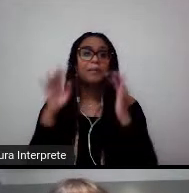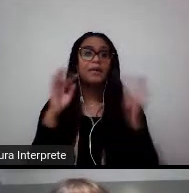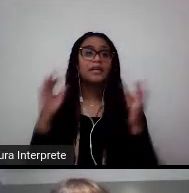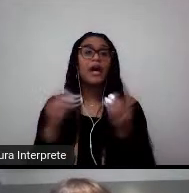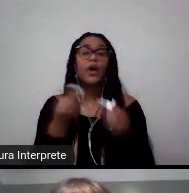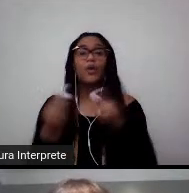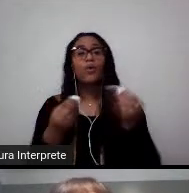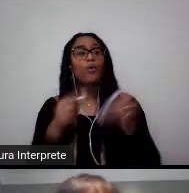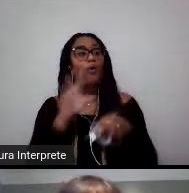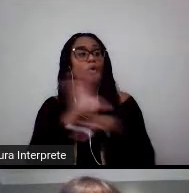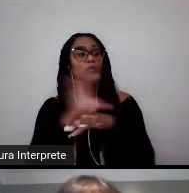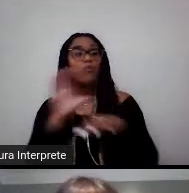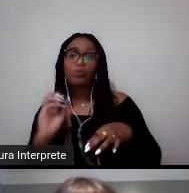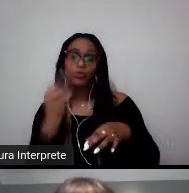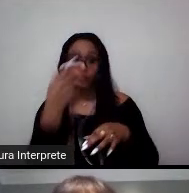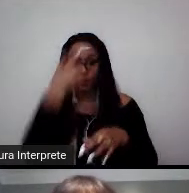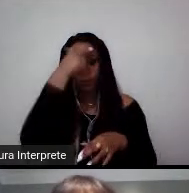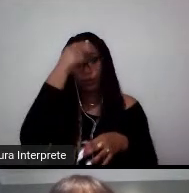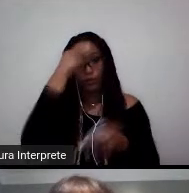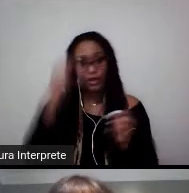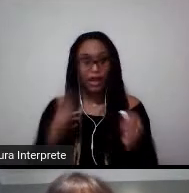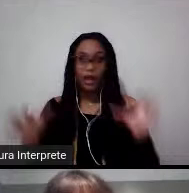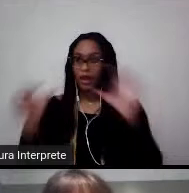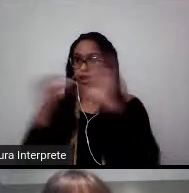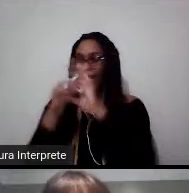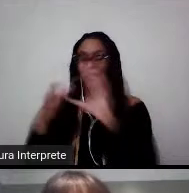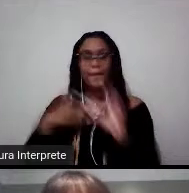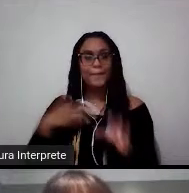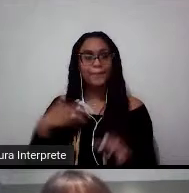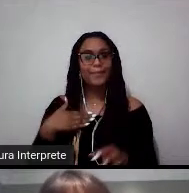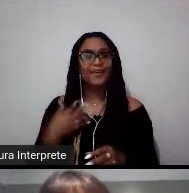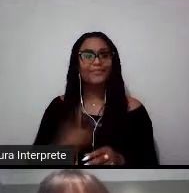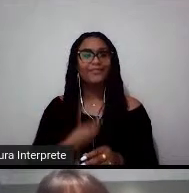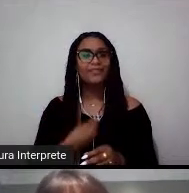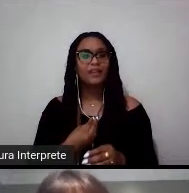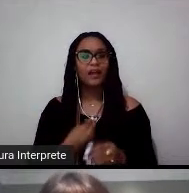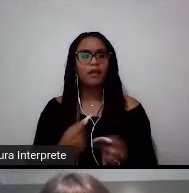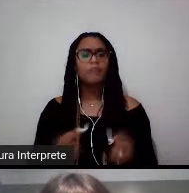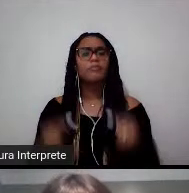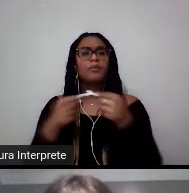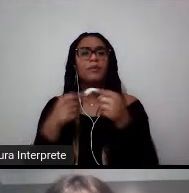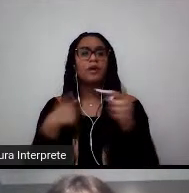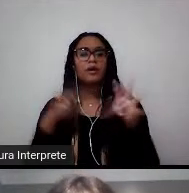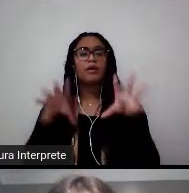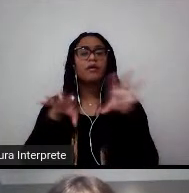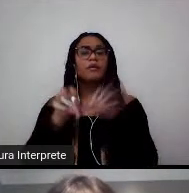trajetória acadêmica e profissional, e como isso vai te ajudar a realizar os seus objetivos.